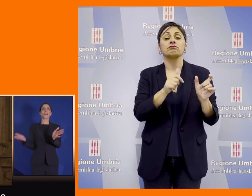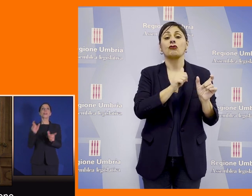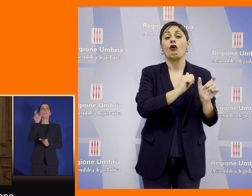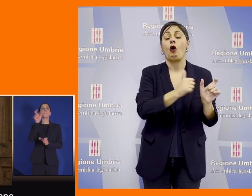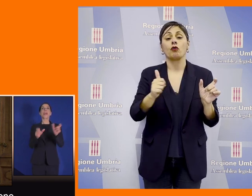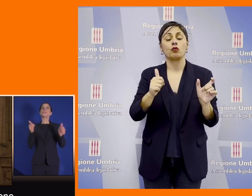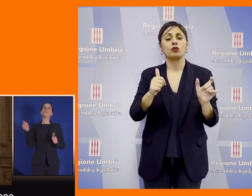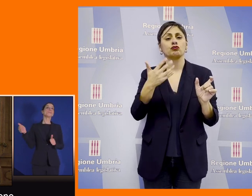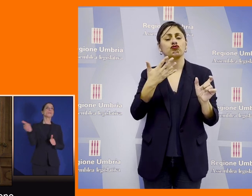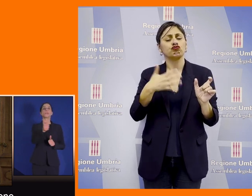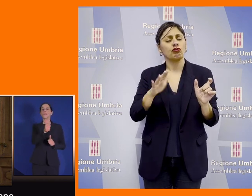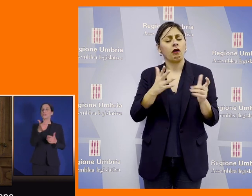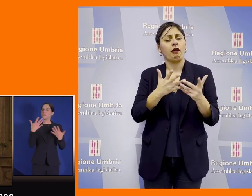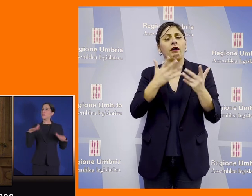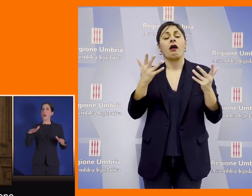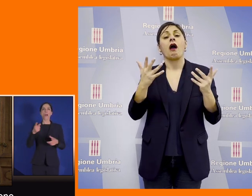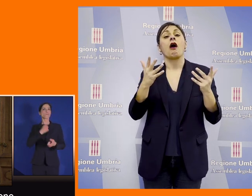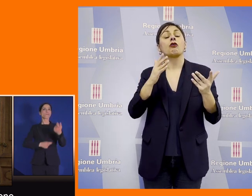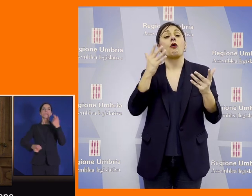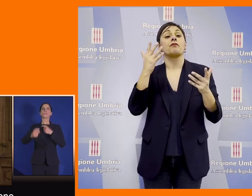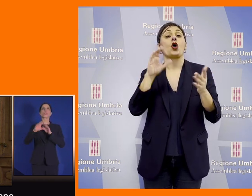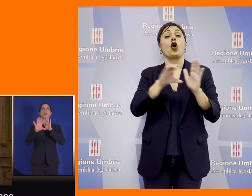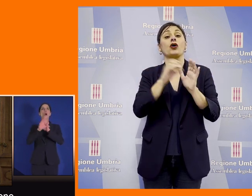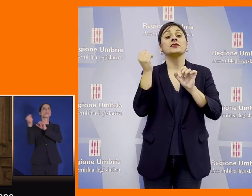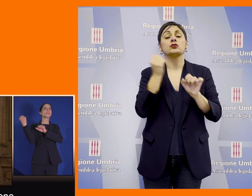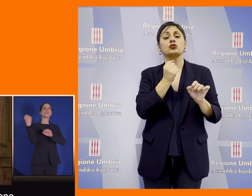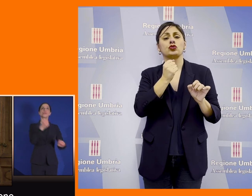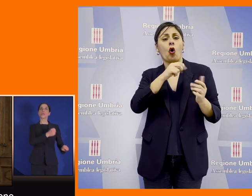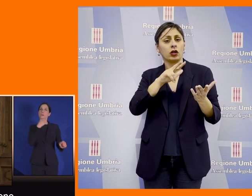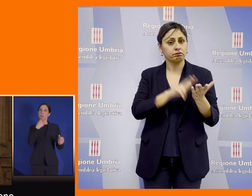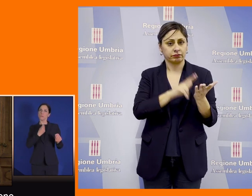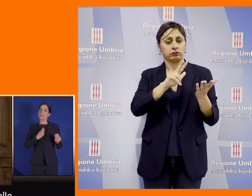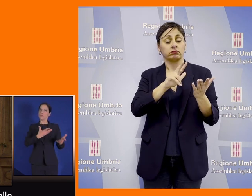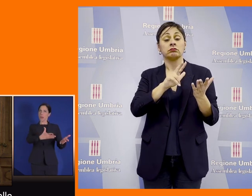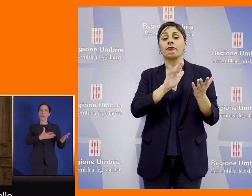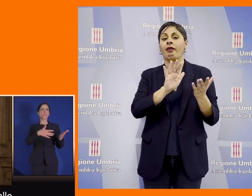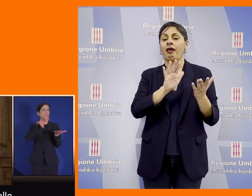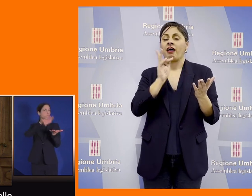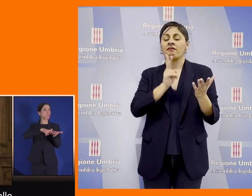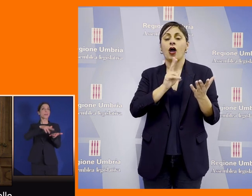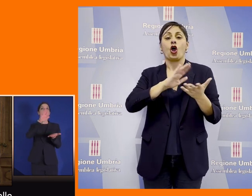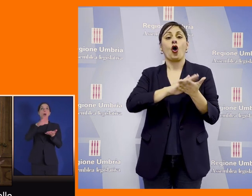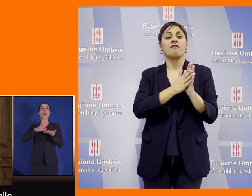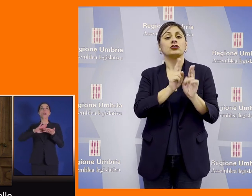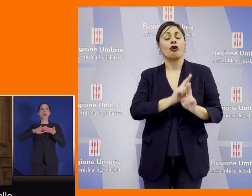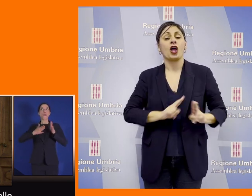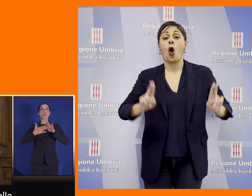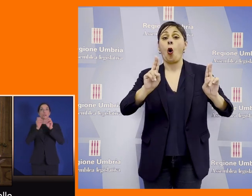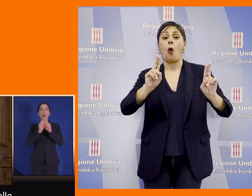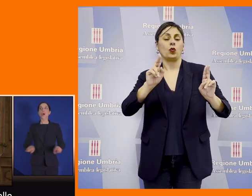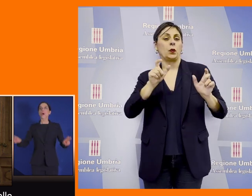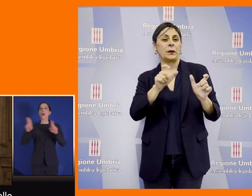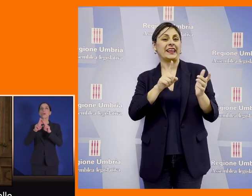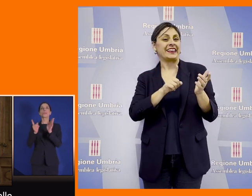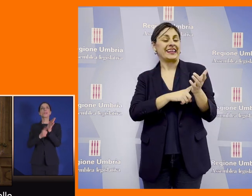persona sanciti già dalla nostra Costituzione ma che la Convenzione ONU sui